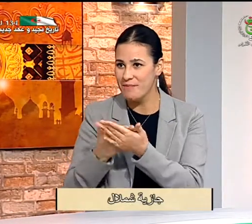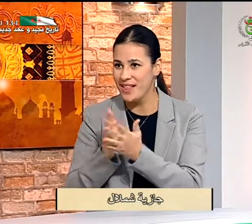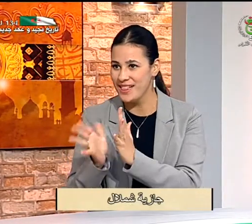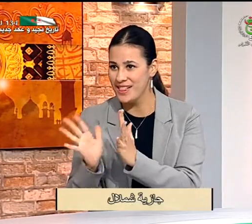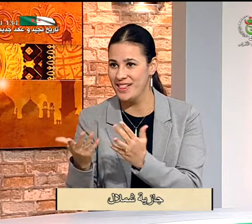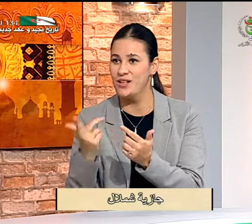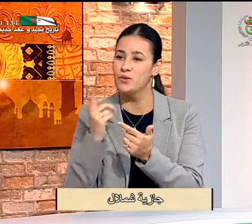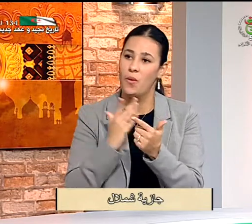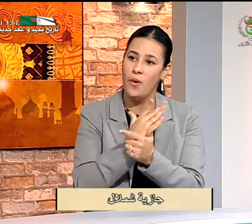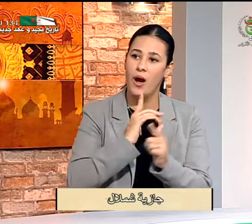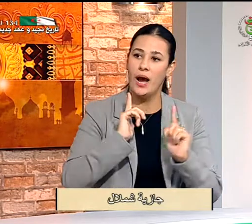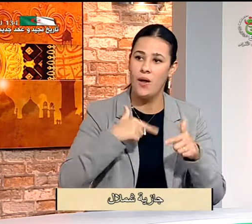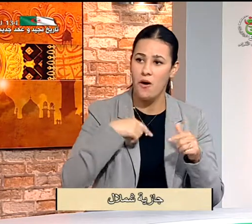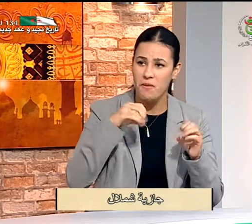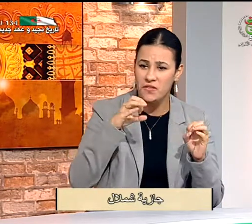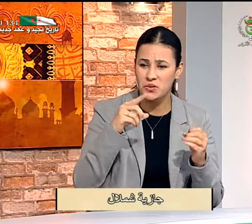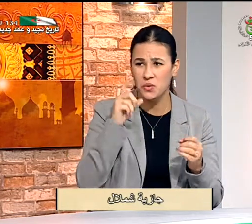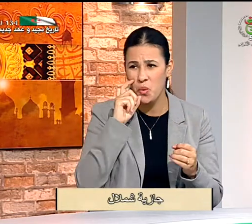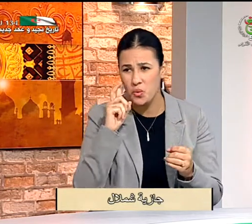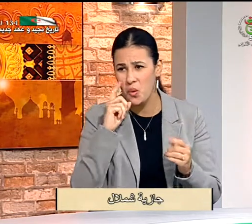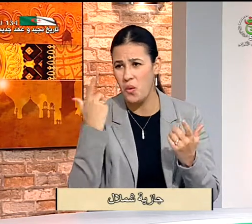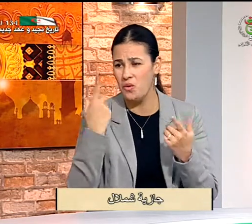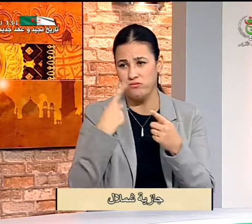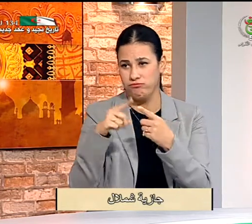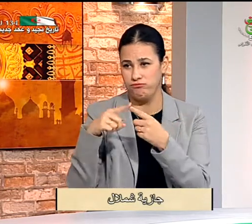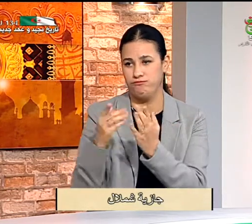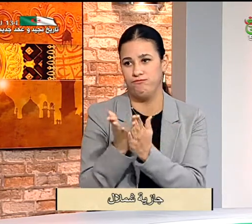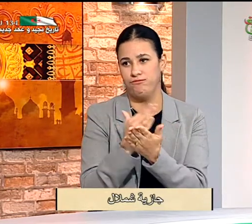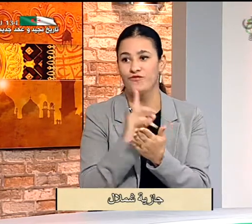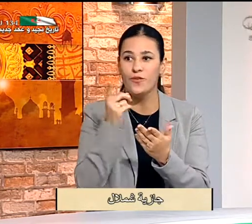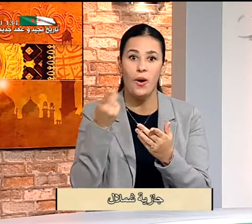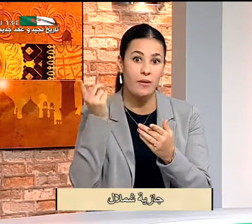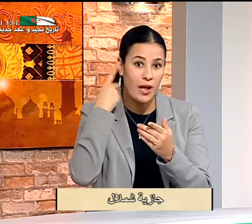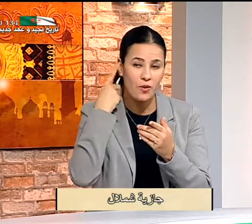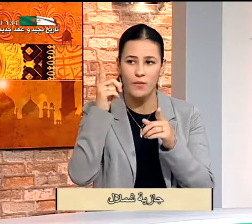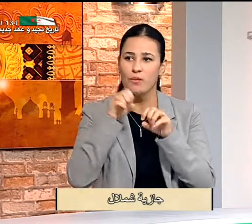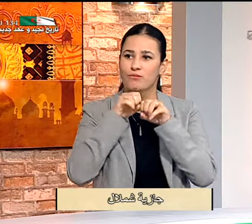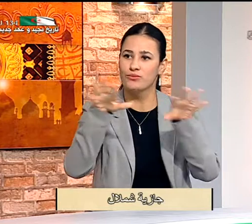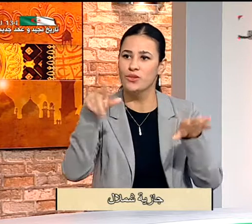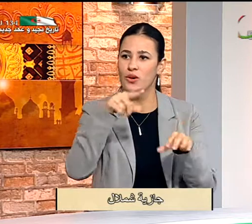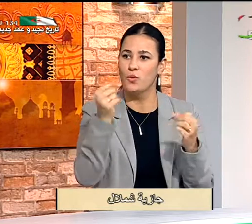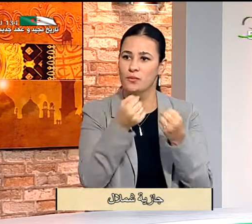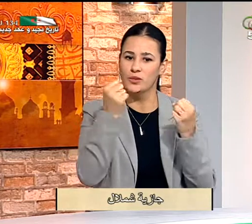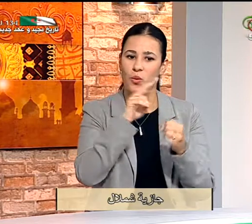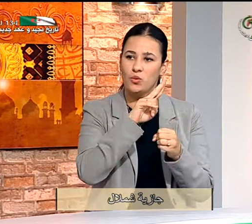بسبب أن لديهم ابن أصم أو أحد من العائلة أصم أو أنه دكتور لكن لتعميم